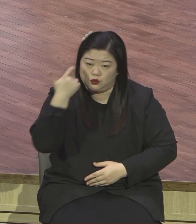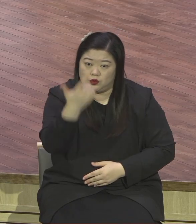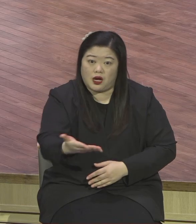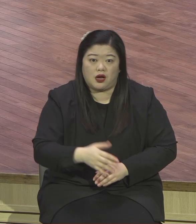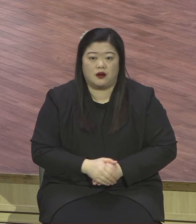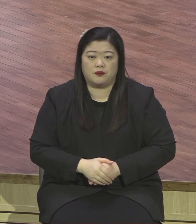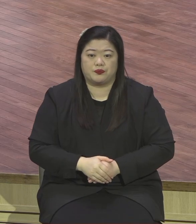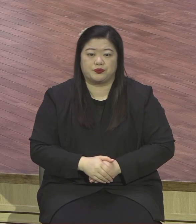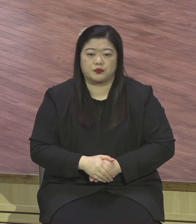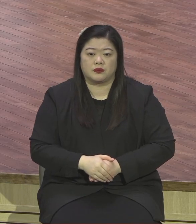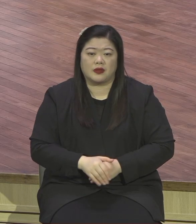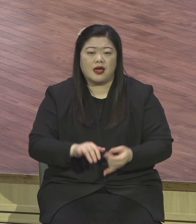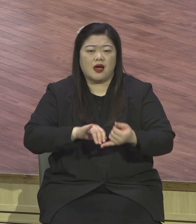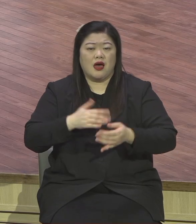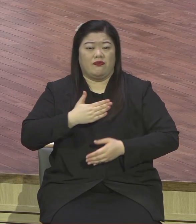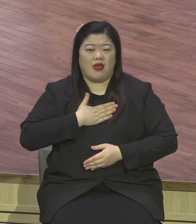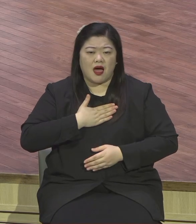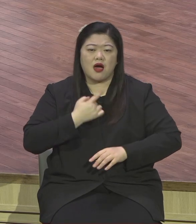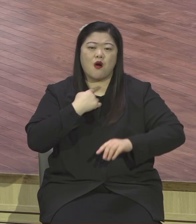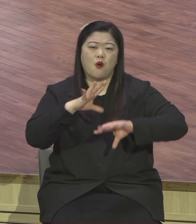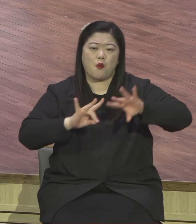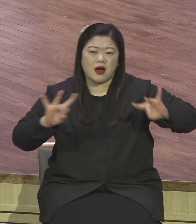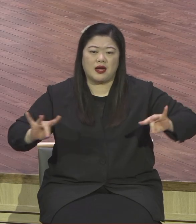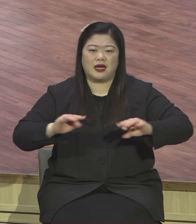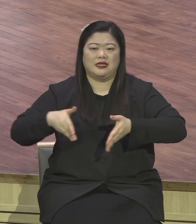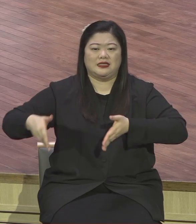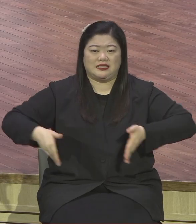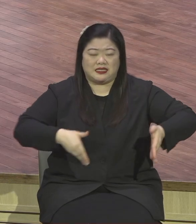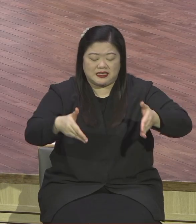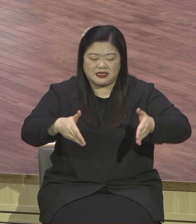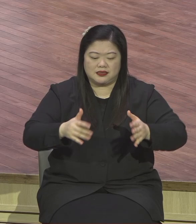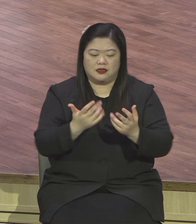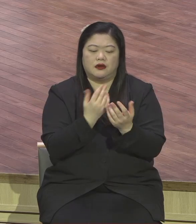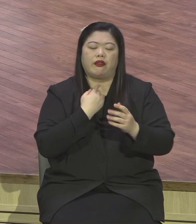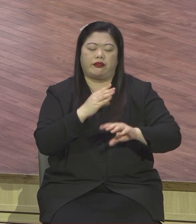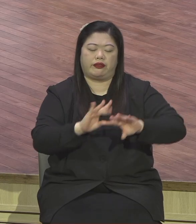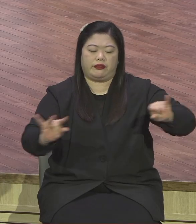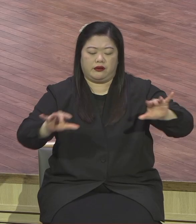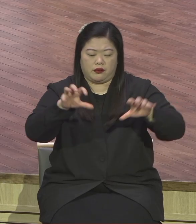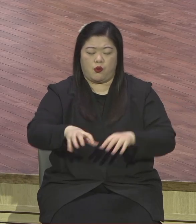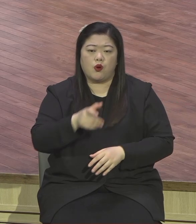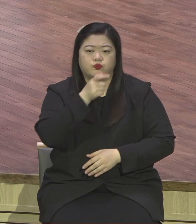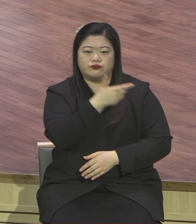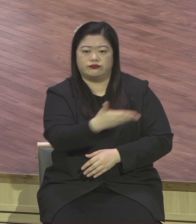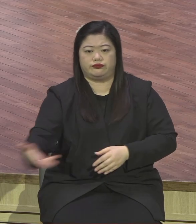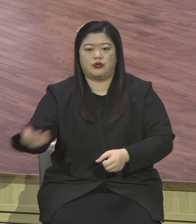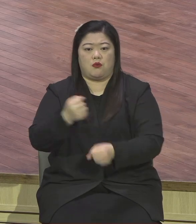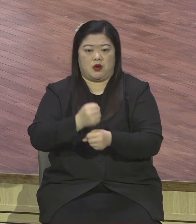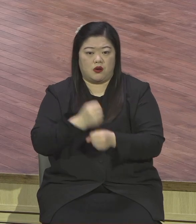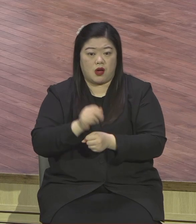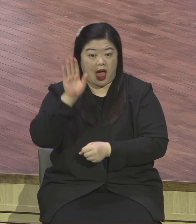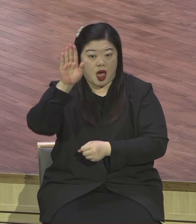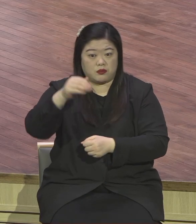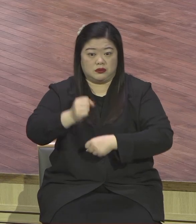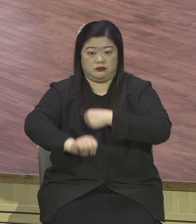내가 광야의 길을 사막에 강을 내리니 장차 덜김성꽃 성냥이와